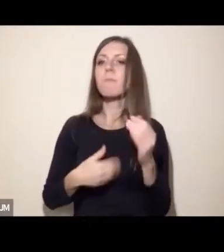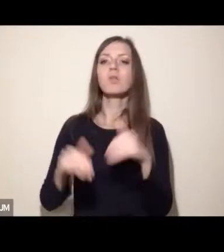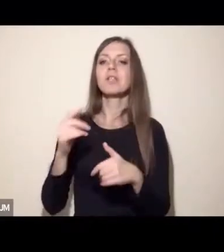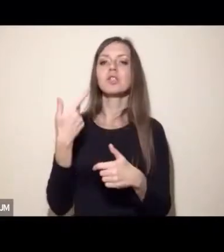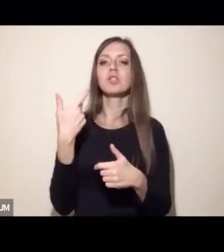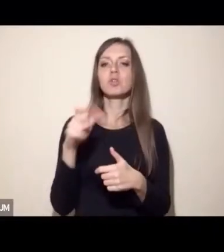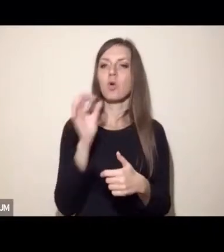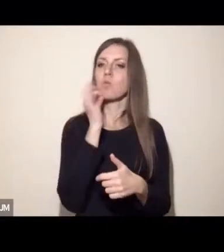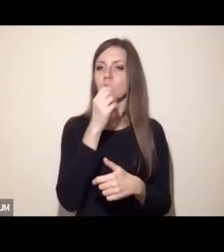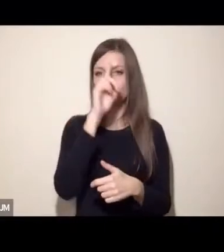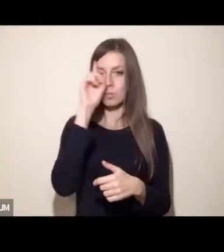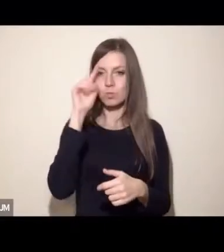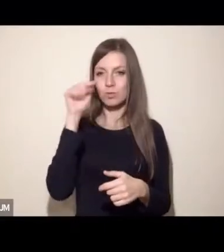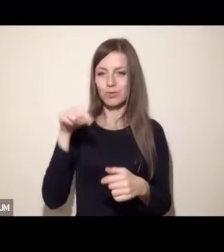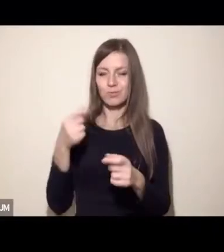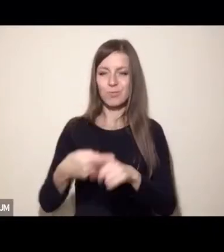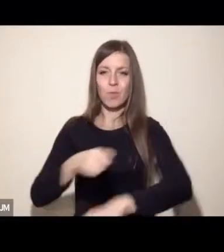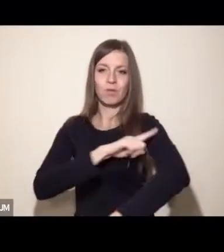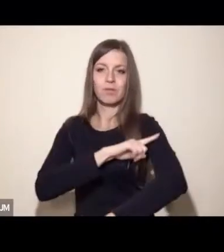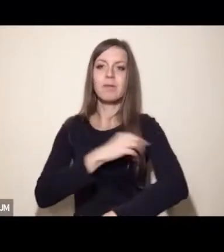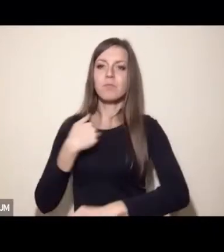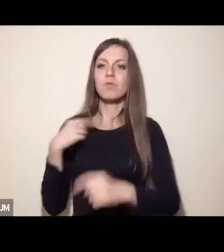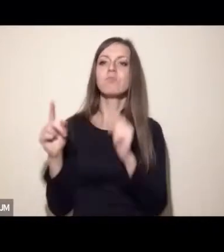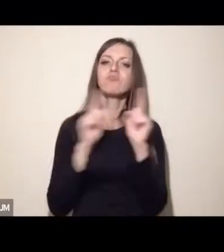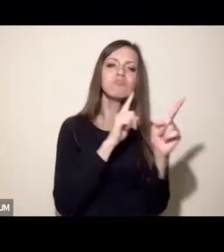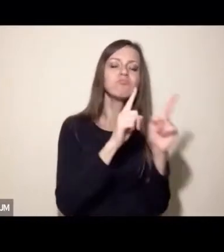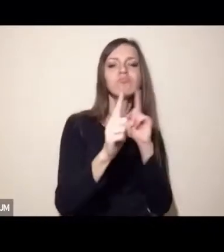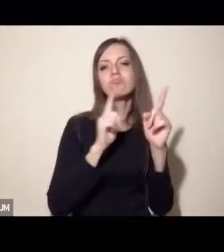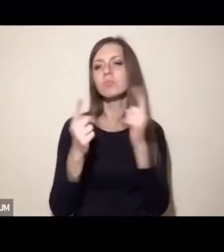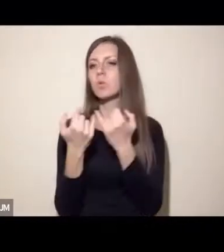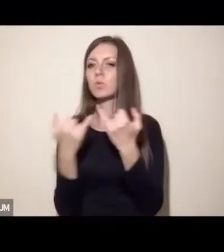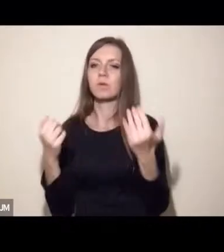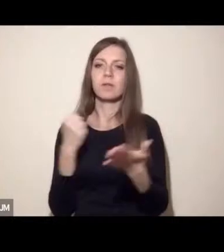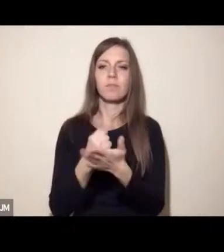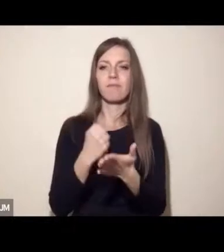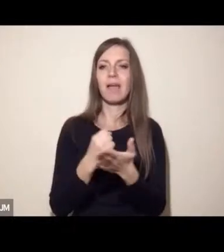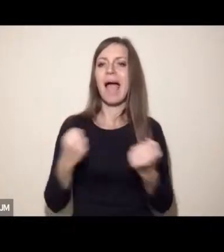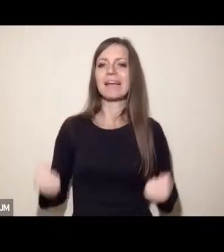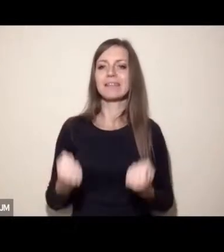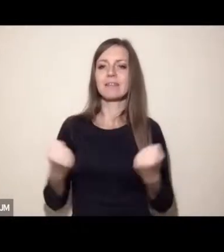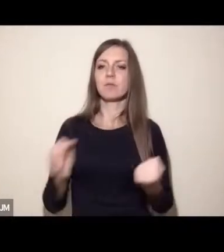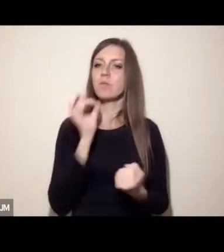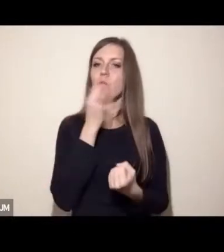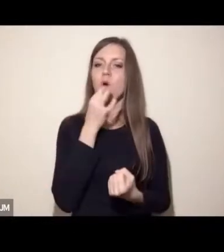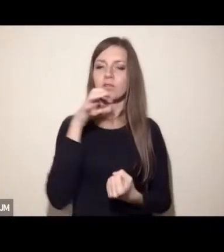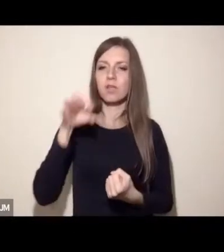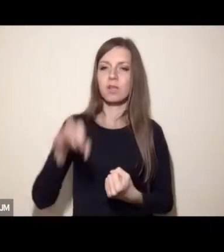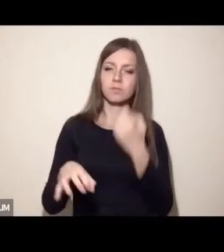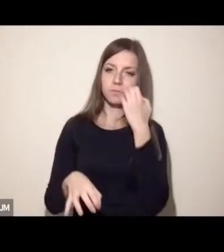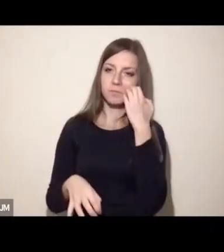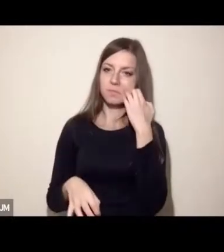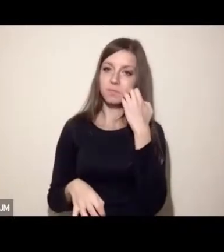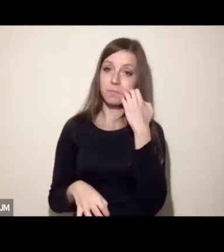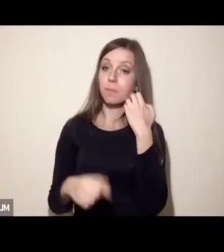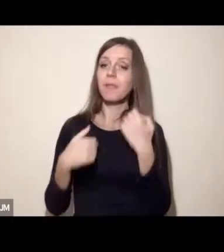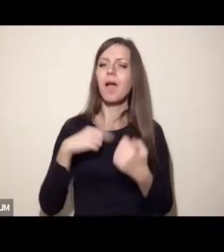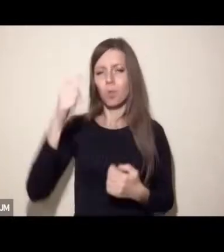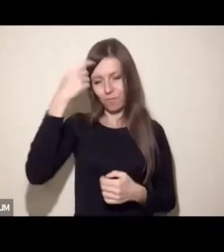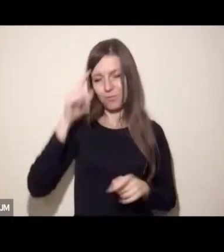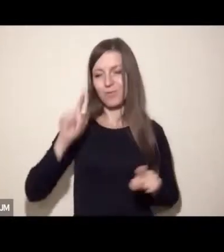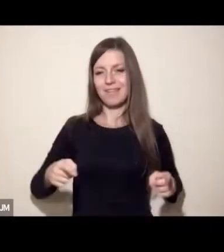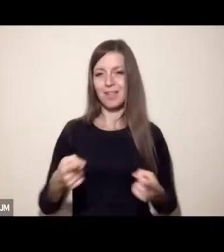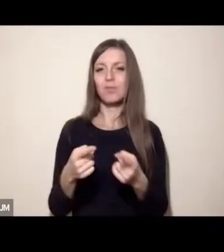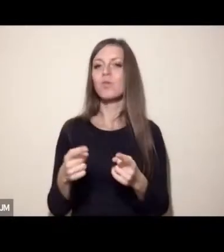młodych ludzi z Poznania, gdzie my rozmawialiśmy o przeróżnych kwestiach aktywizmu młodzieżowego. I ja jako główny organizator